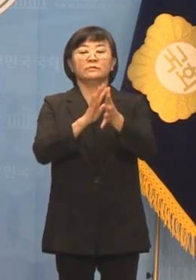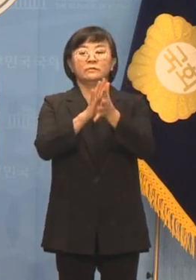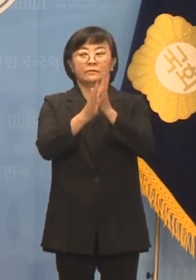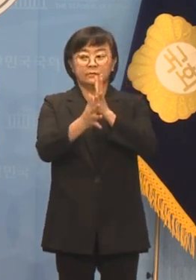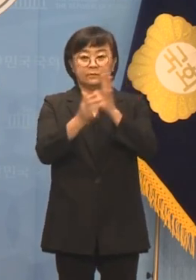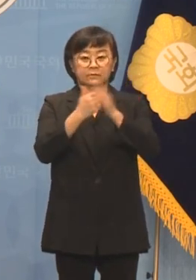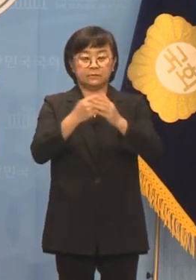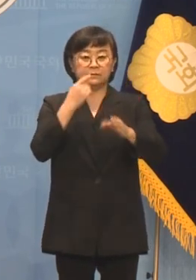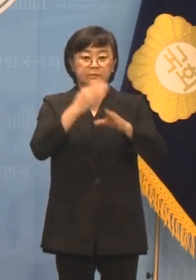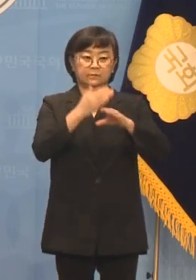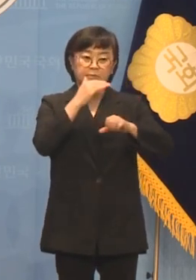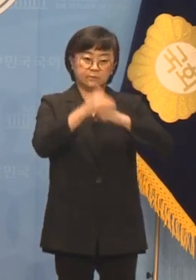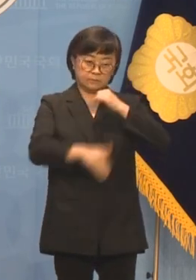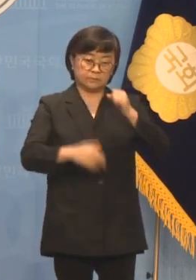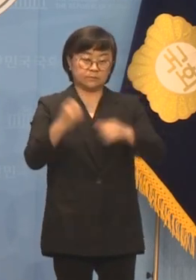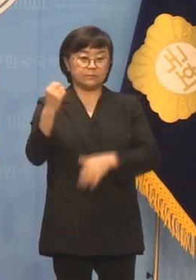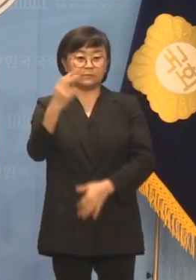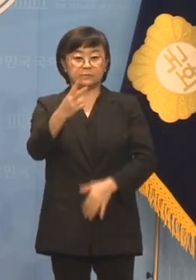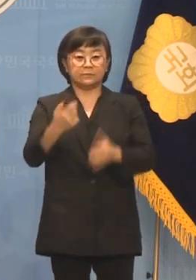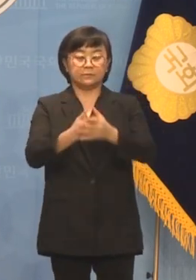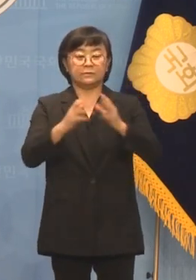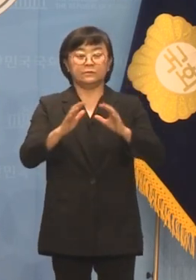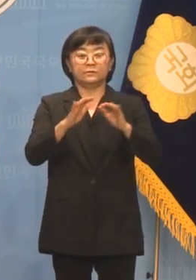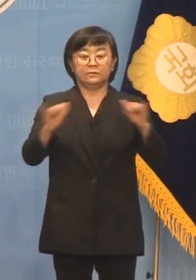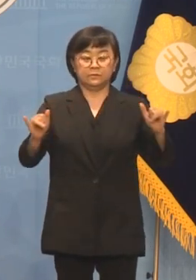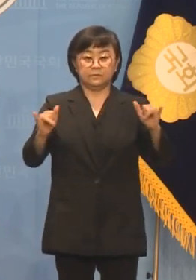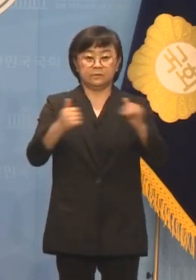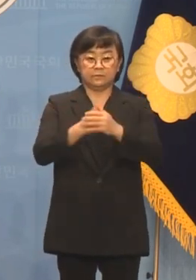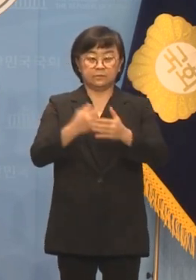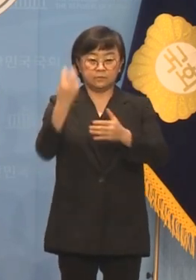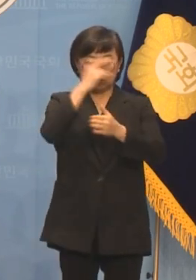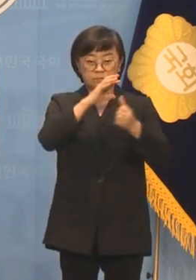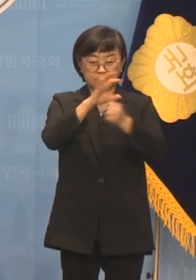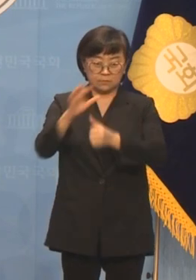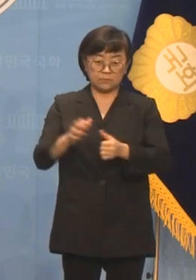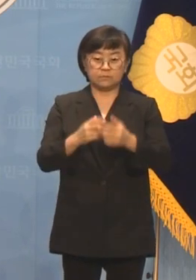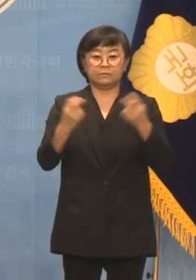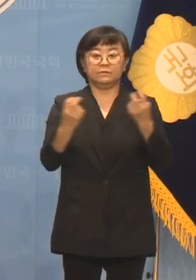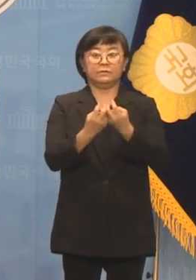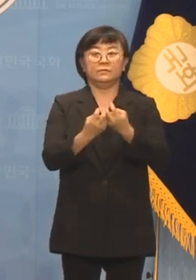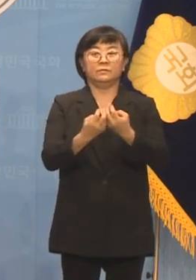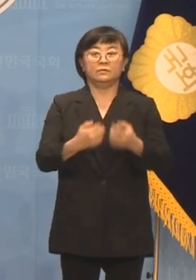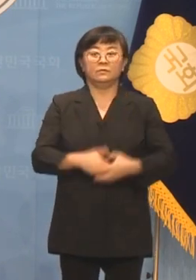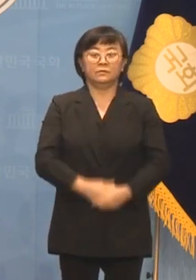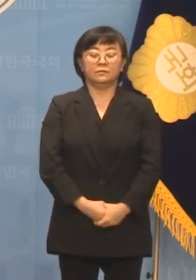민주주의 그리고 국민을 지키는 길이라고 믿습니다.